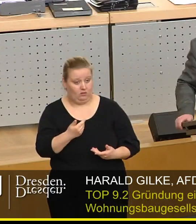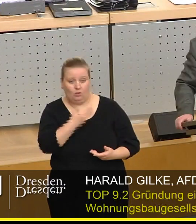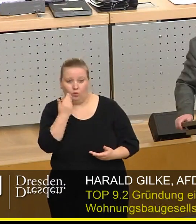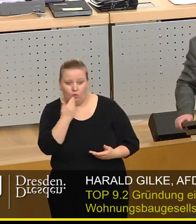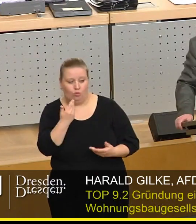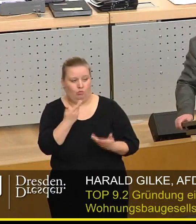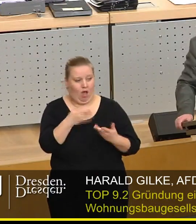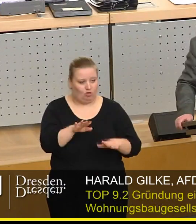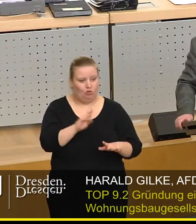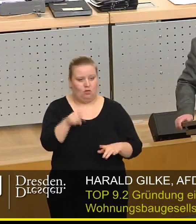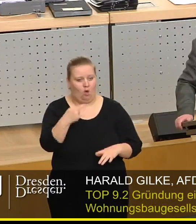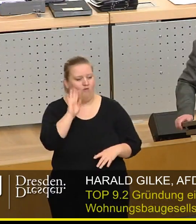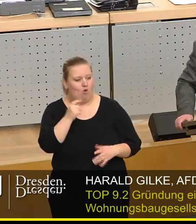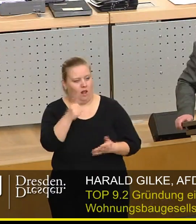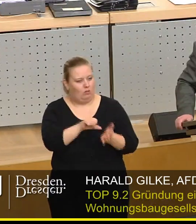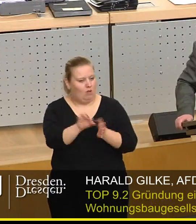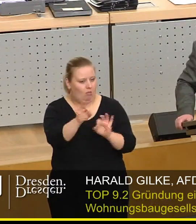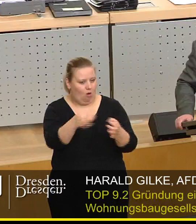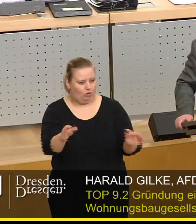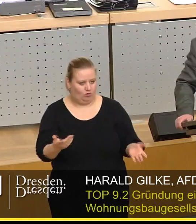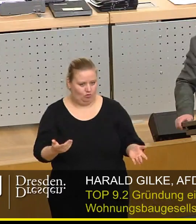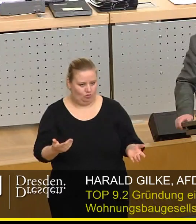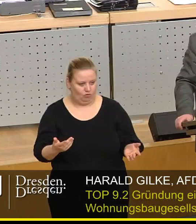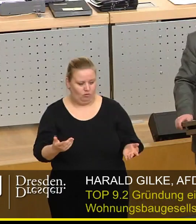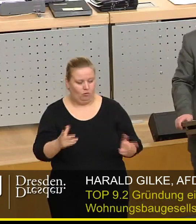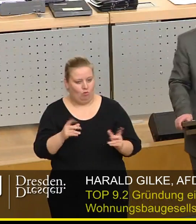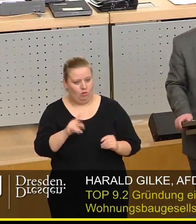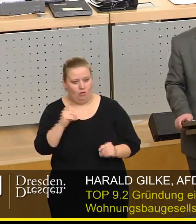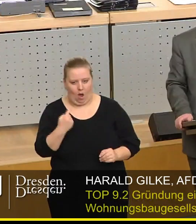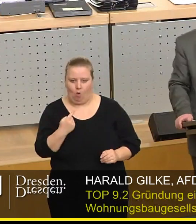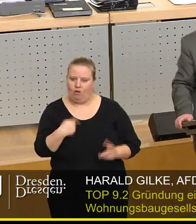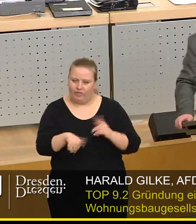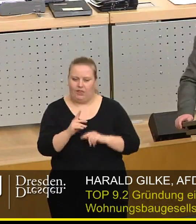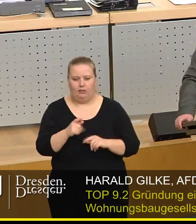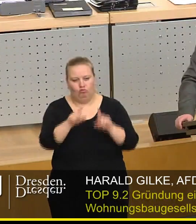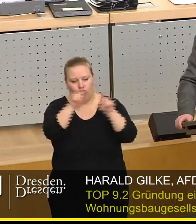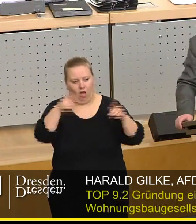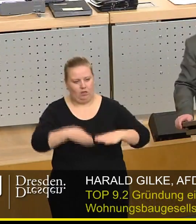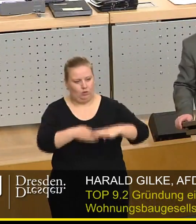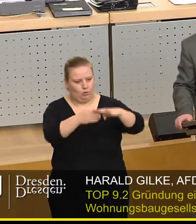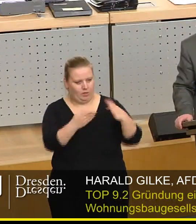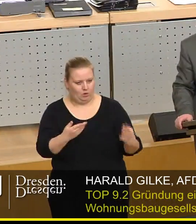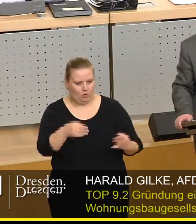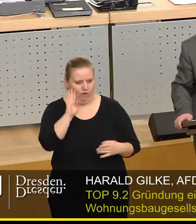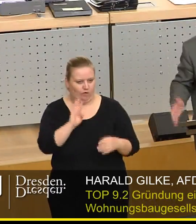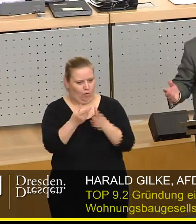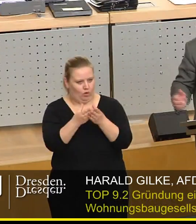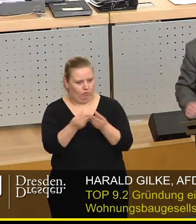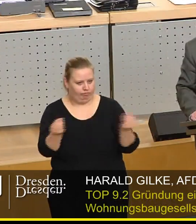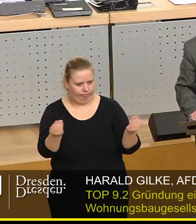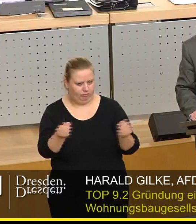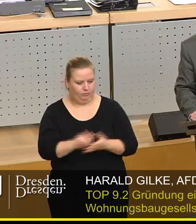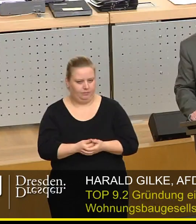Berechtigung mehr haben, dann auch dieses Wohngeld nicht mehr zur Verfügung haben. Das heißt also, die staatliche Subvention des Wohnens ist damit dann